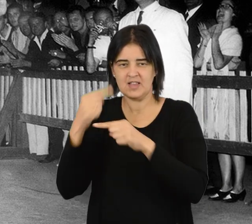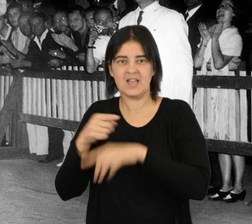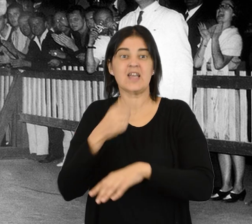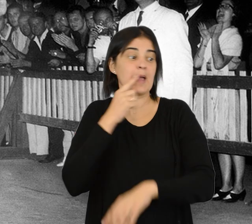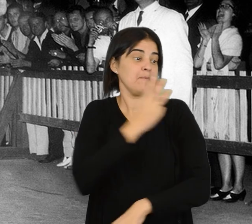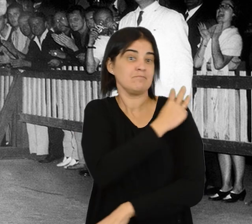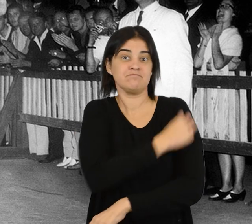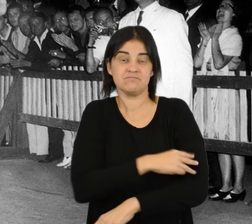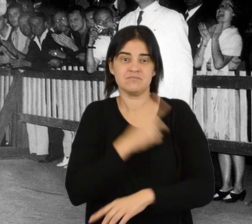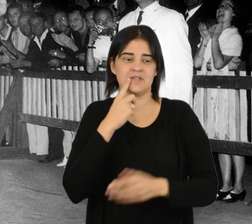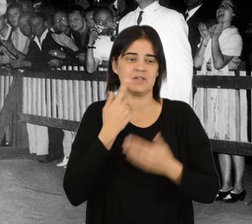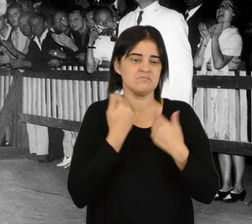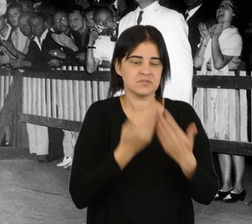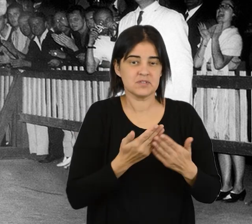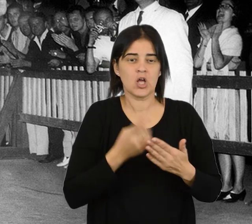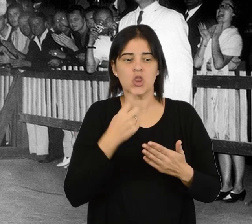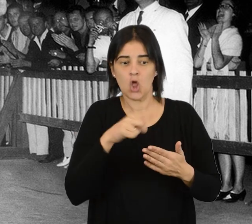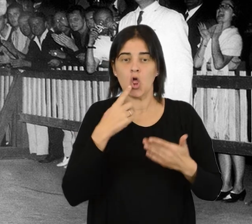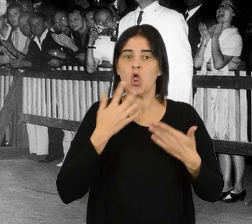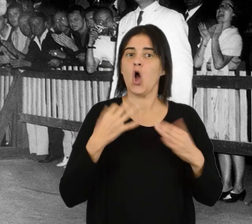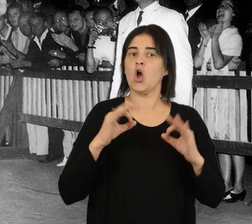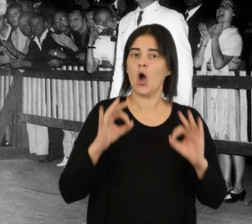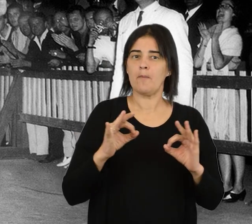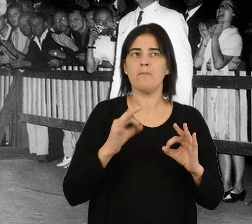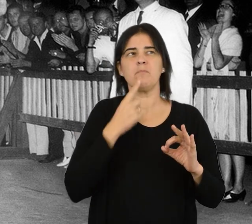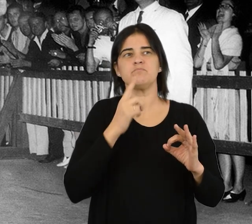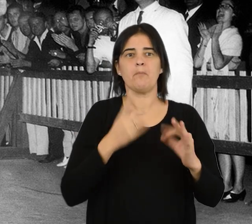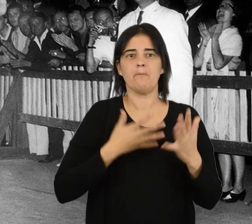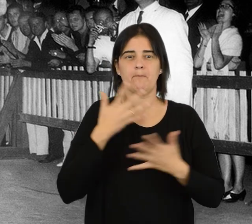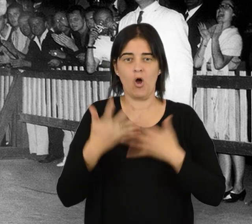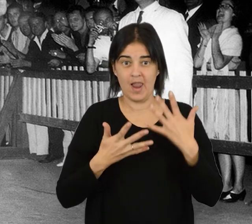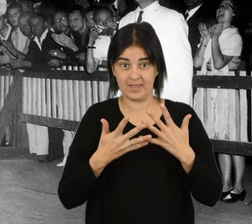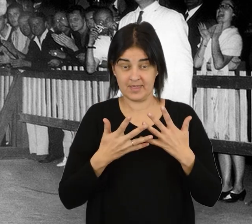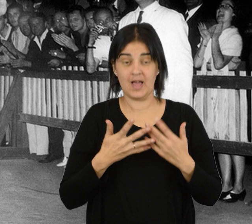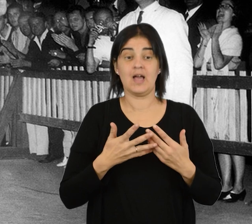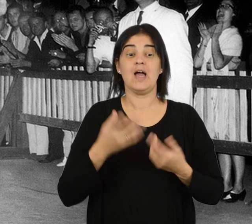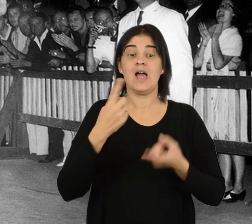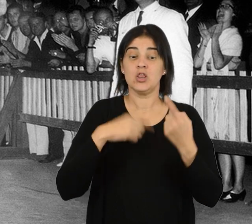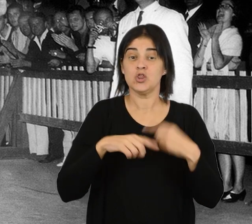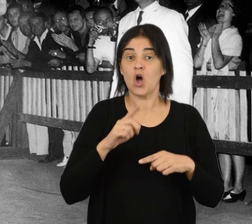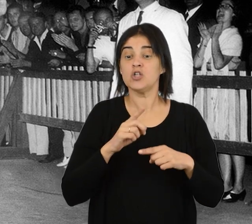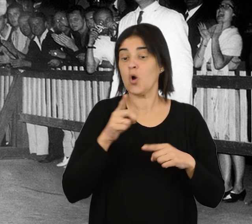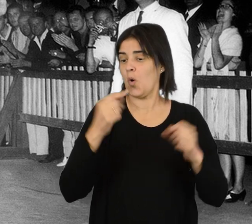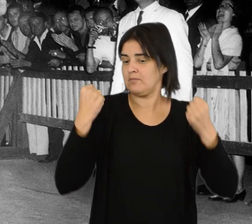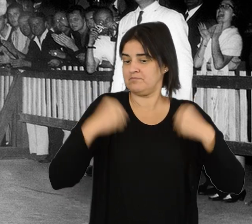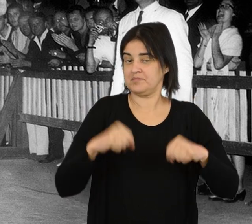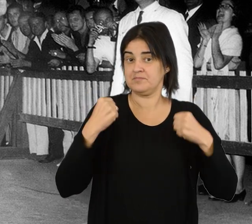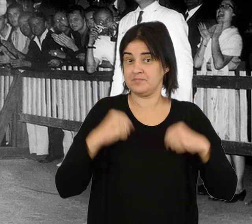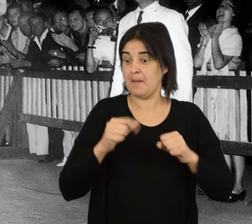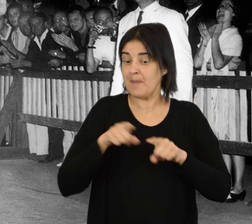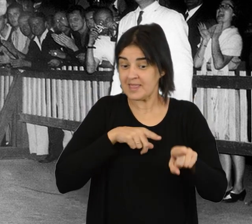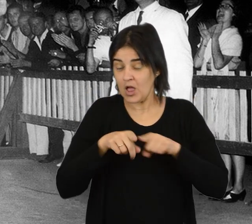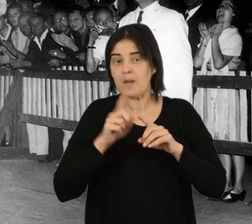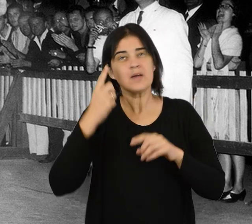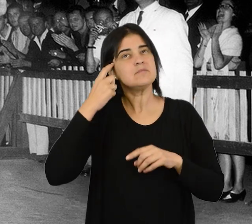exhibe. Todos le resultan incómodos y le molestan, por lo que junto a su entrenador